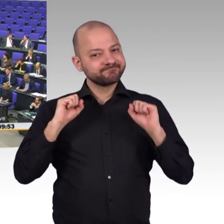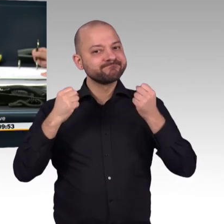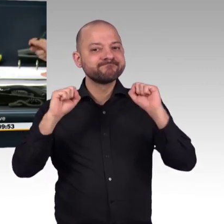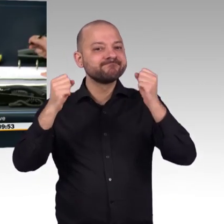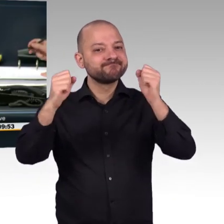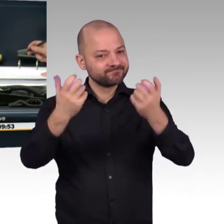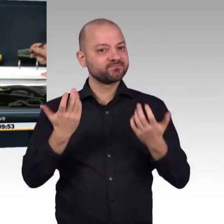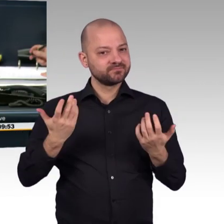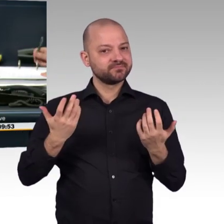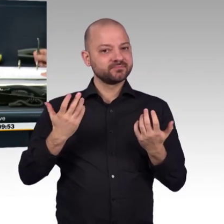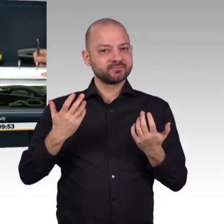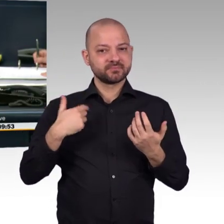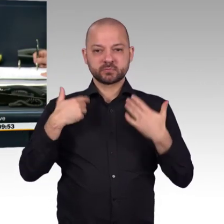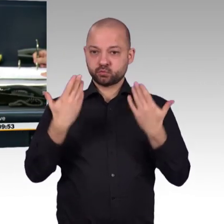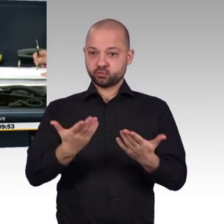Manuel Höferlin, FDP, ist der nächste Redner.